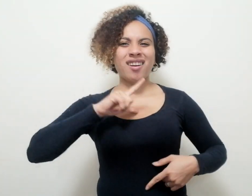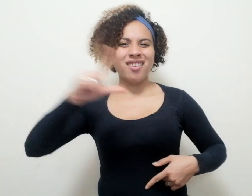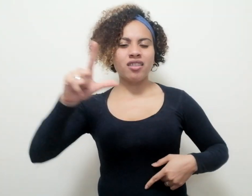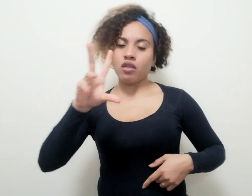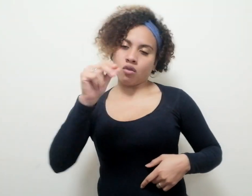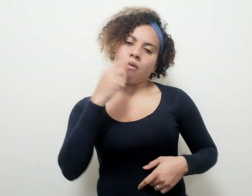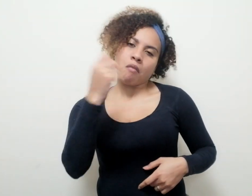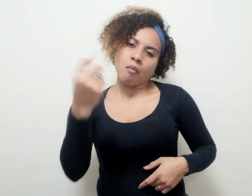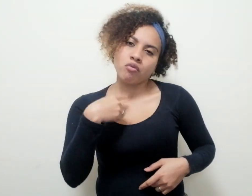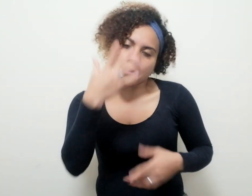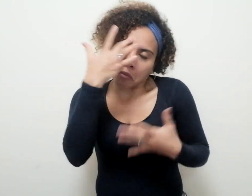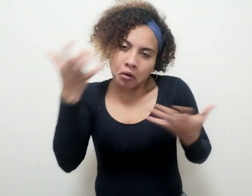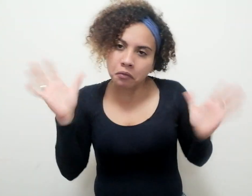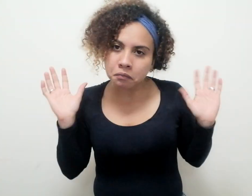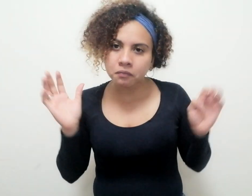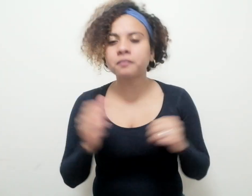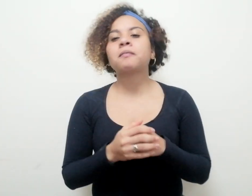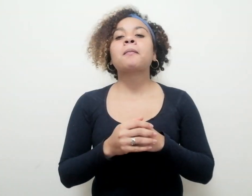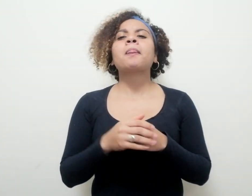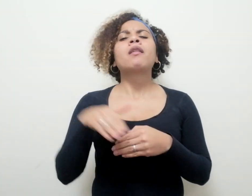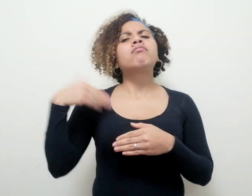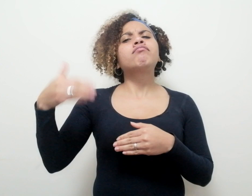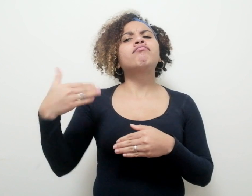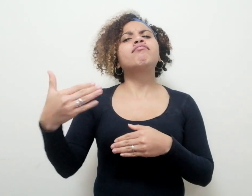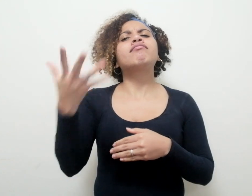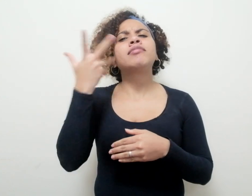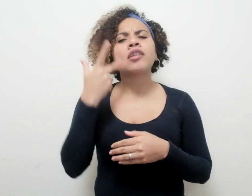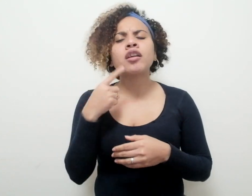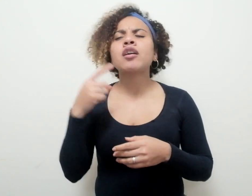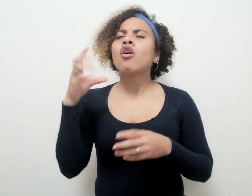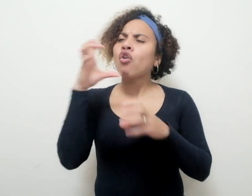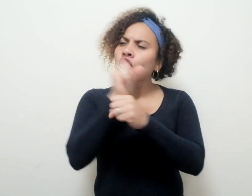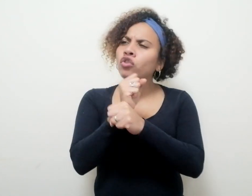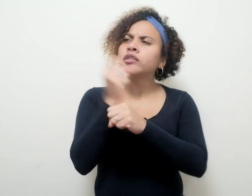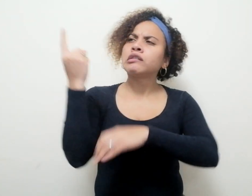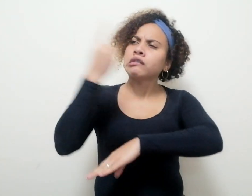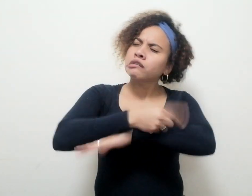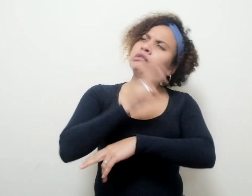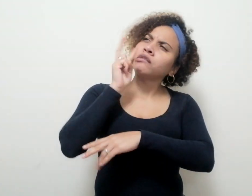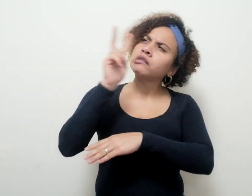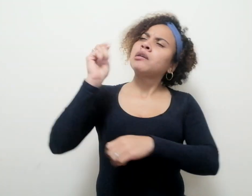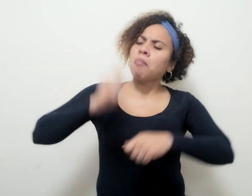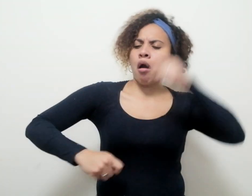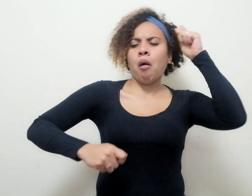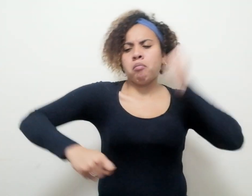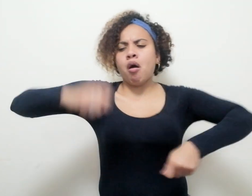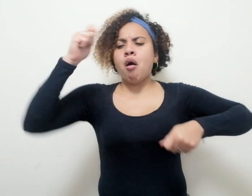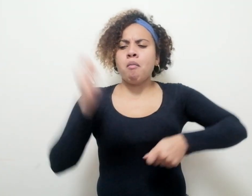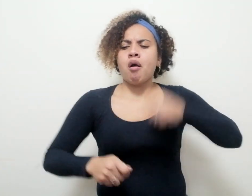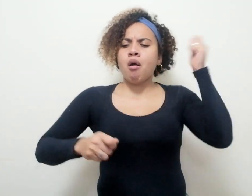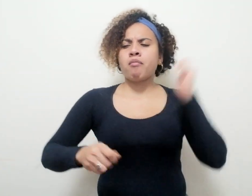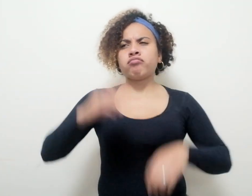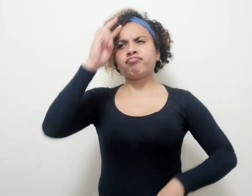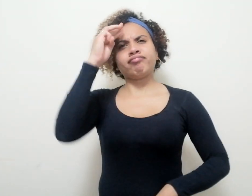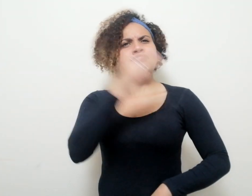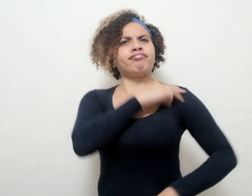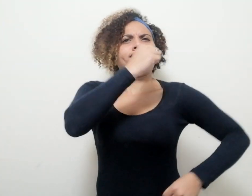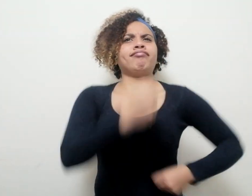pregunten por qué. Pasaron días y noches escuchando bandas y orquestas, marchas militares y poemas líricos.